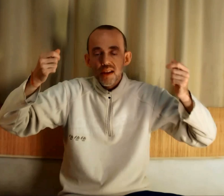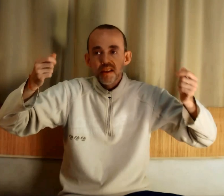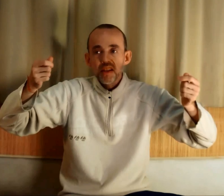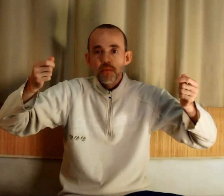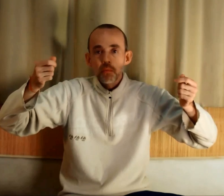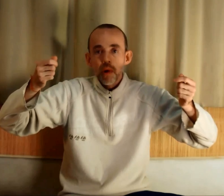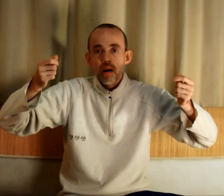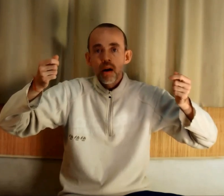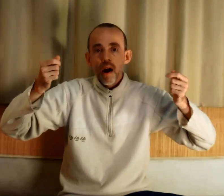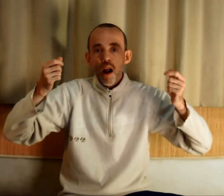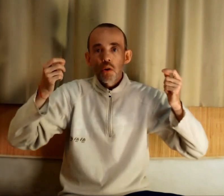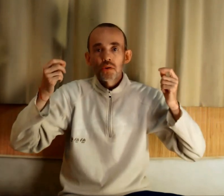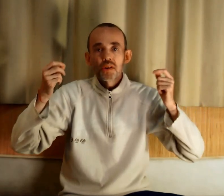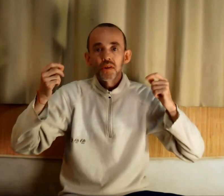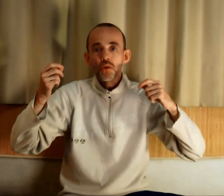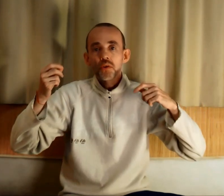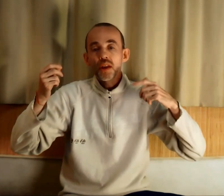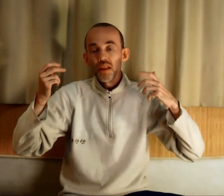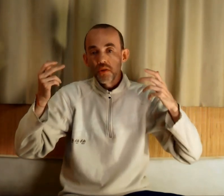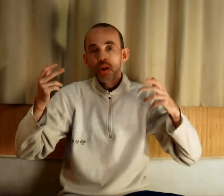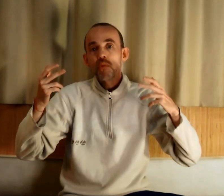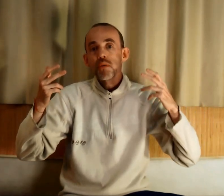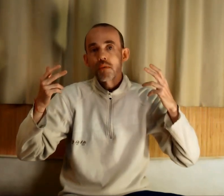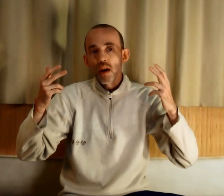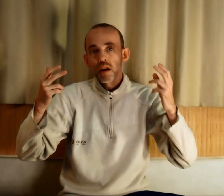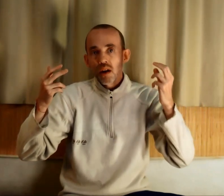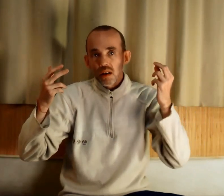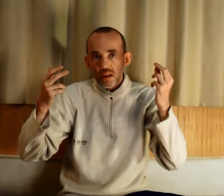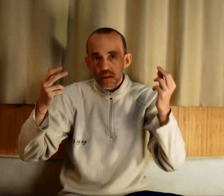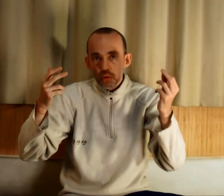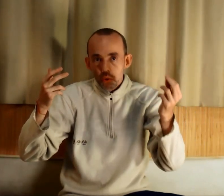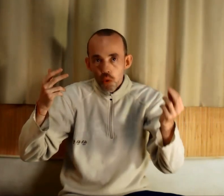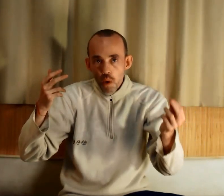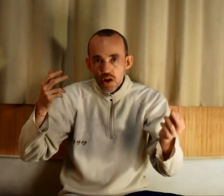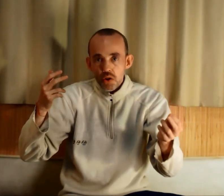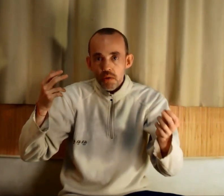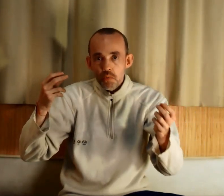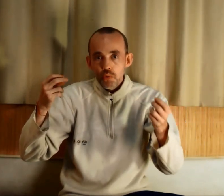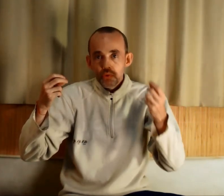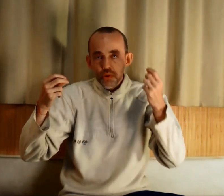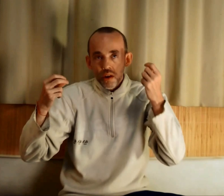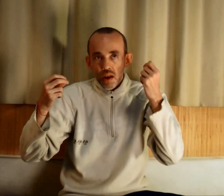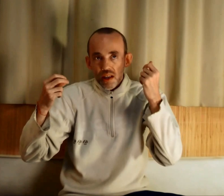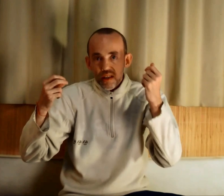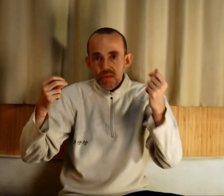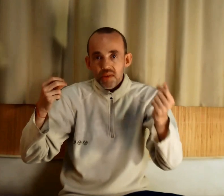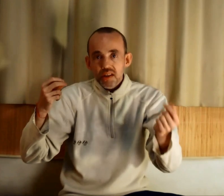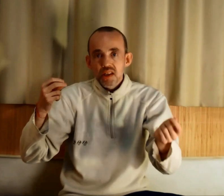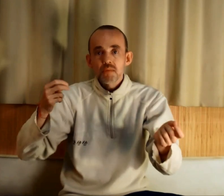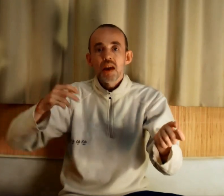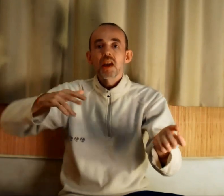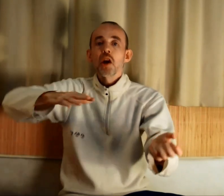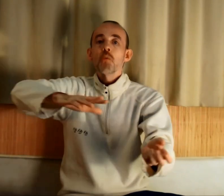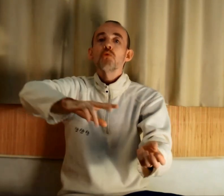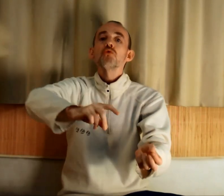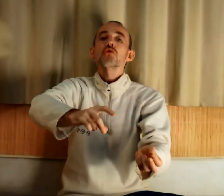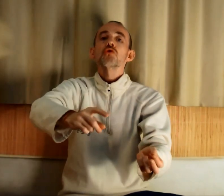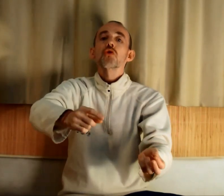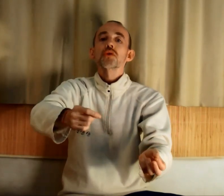satisfont pas. Alors que s s'orientaient naturellement vers « De quoi j'ai envie le plus ? » « Qu'est-ce qui me satisfait ? » Et en plus, je